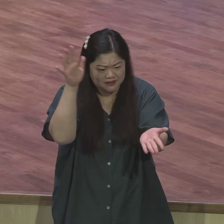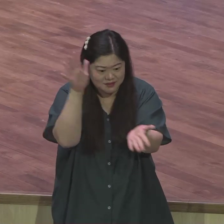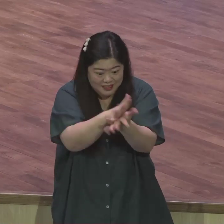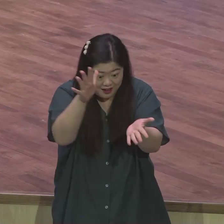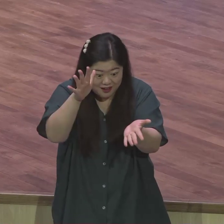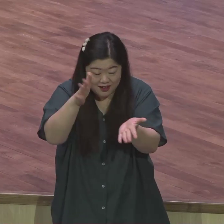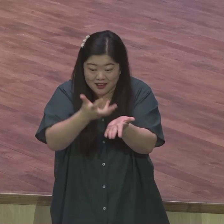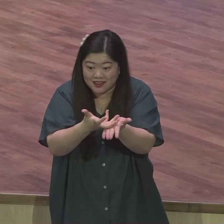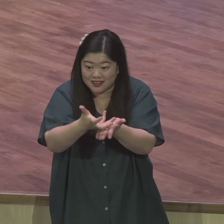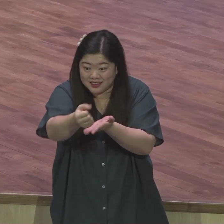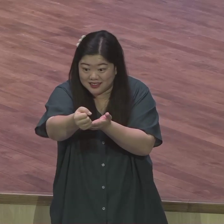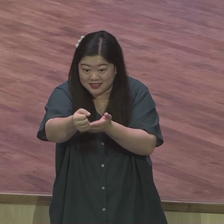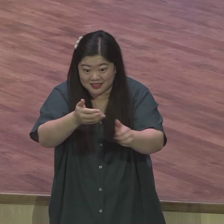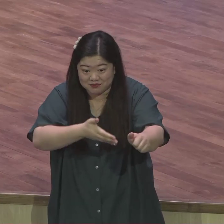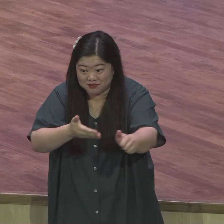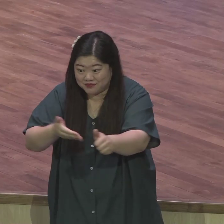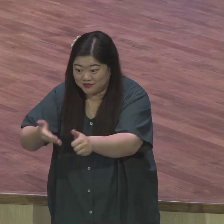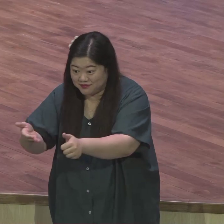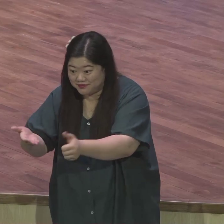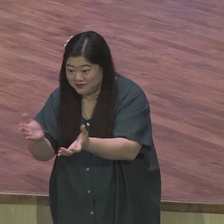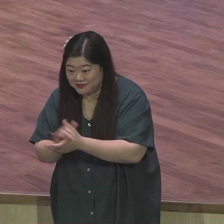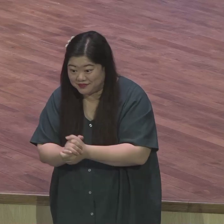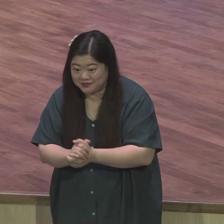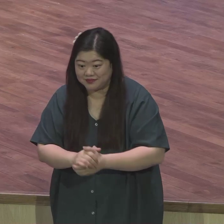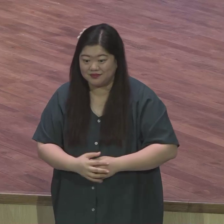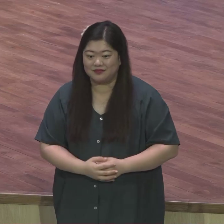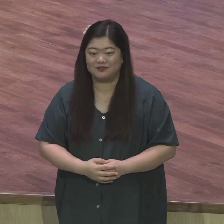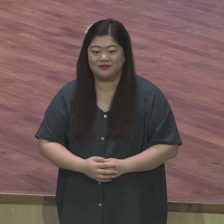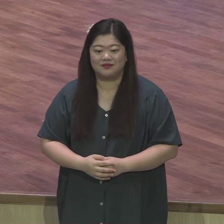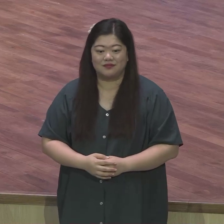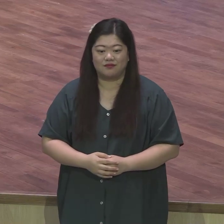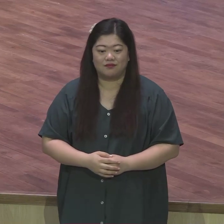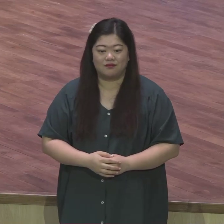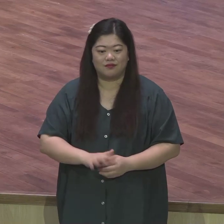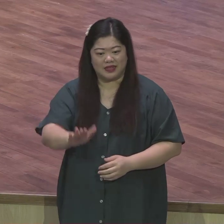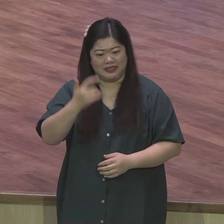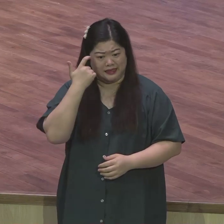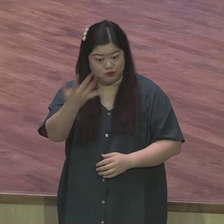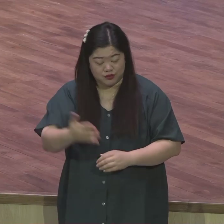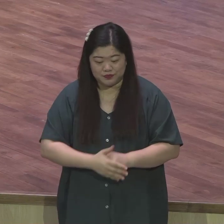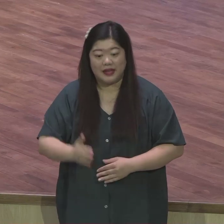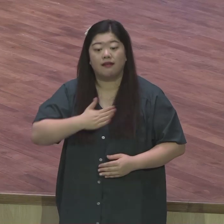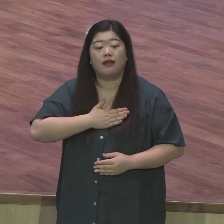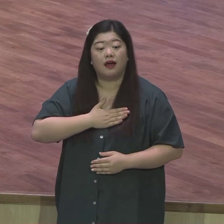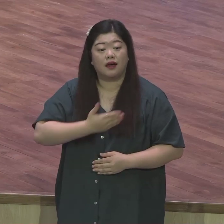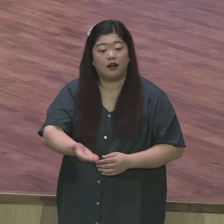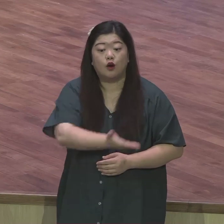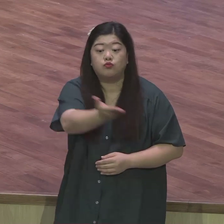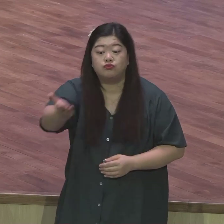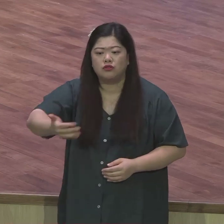여러분 정말로 우리에게는 우리는요 누구입니까 완벽히 해방된 인생